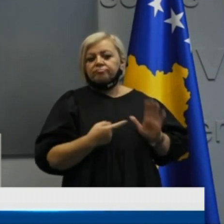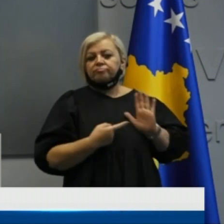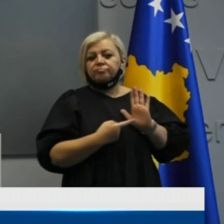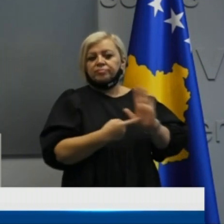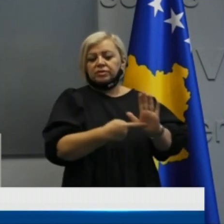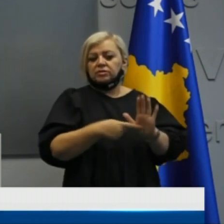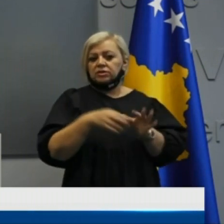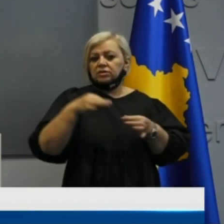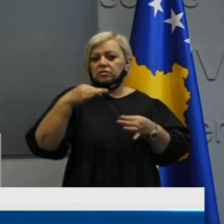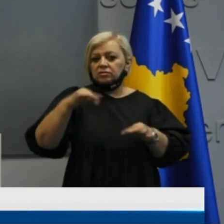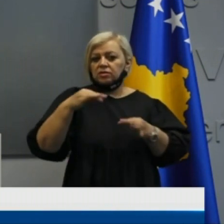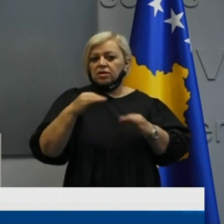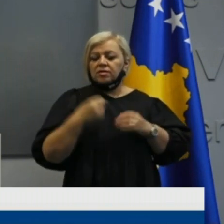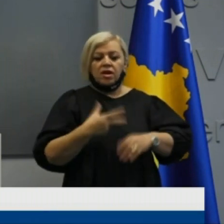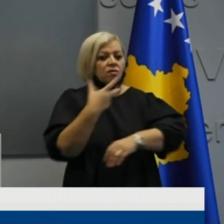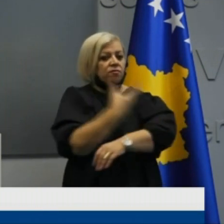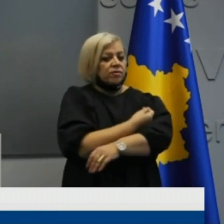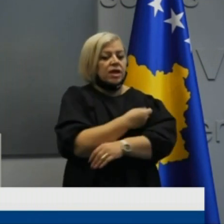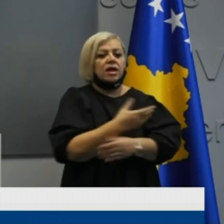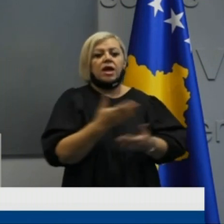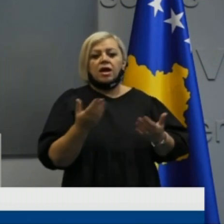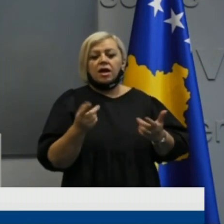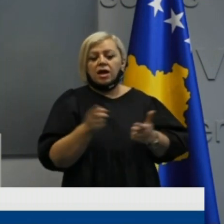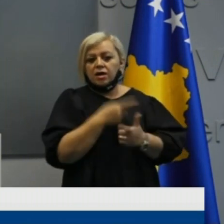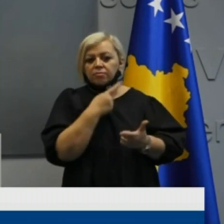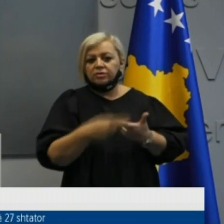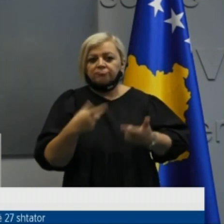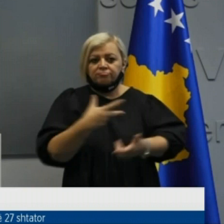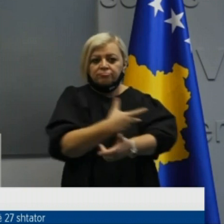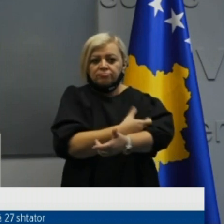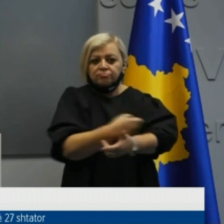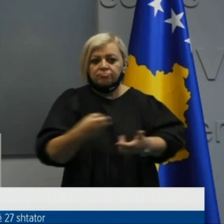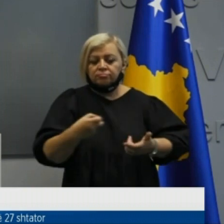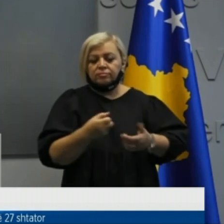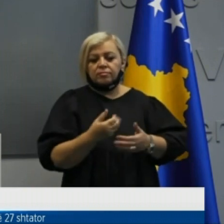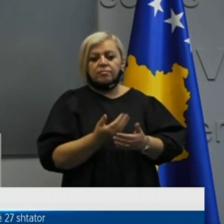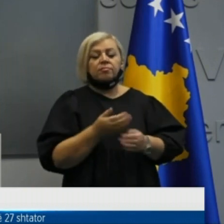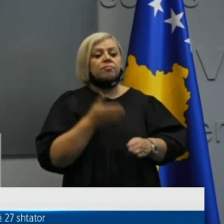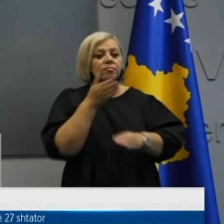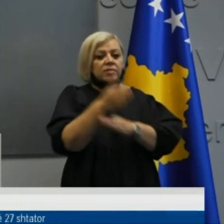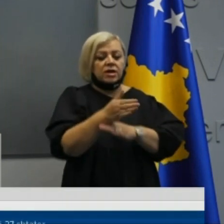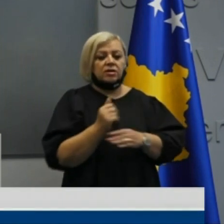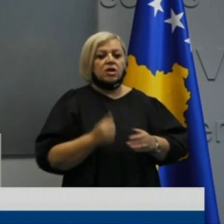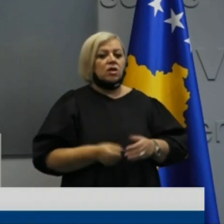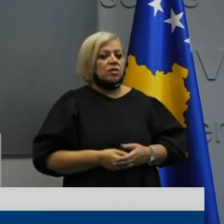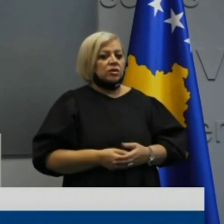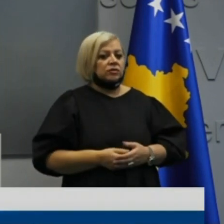kërkua që të kemë vigilens në respektimin e këtyre masave për parandalim të përhapje së virusit.